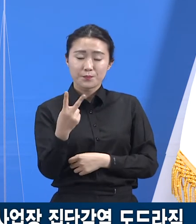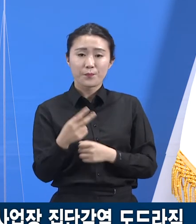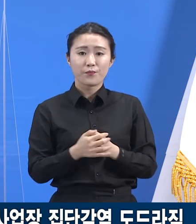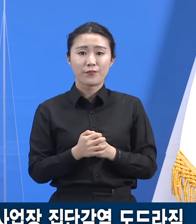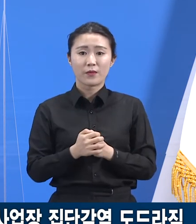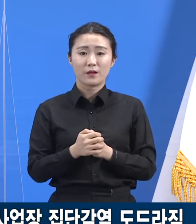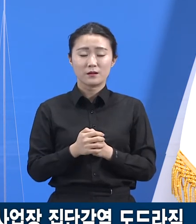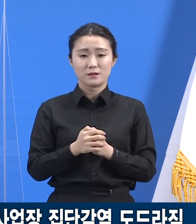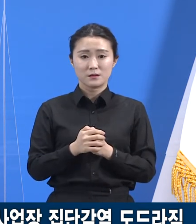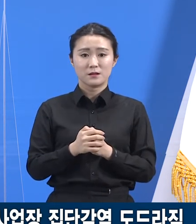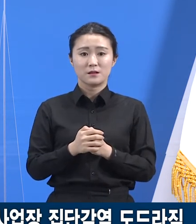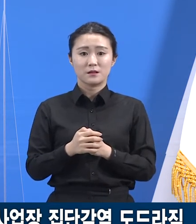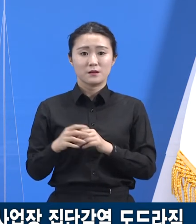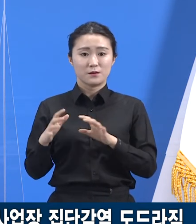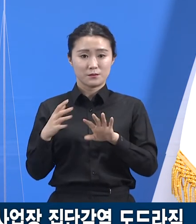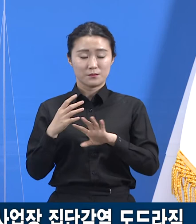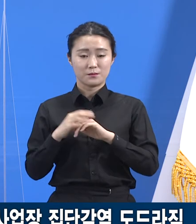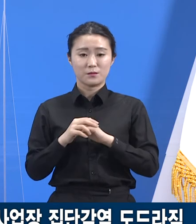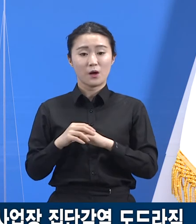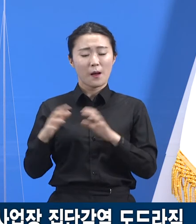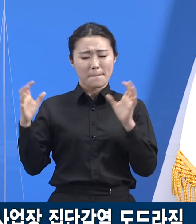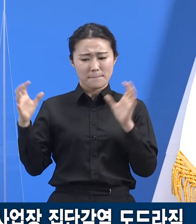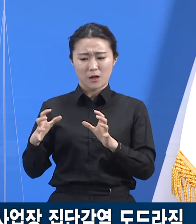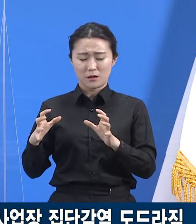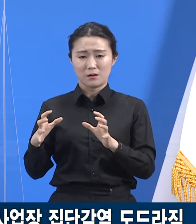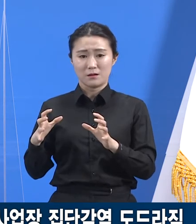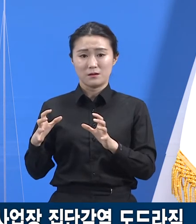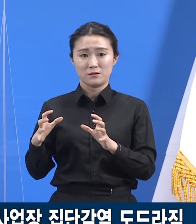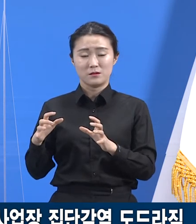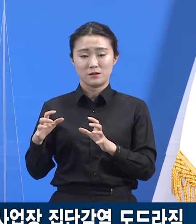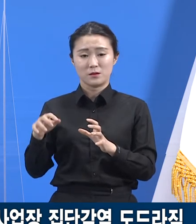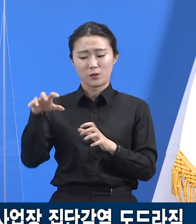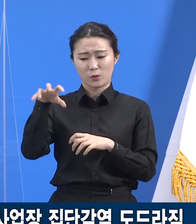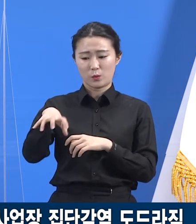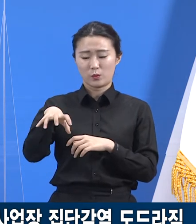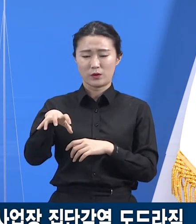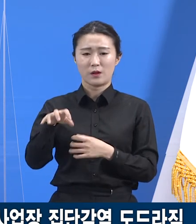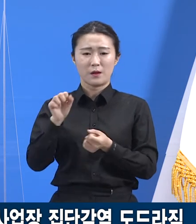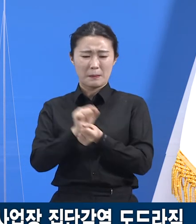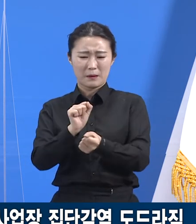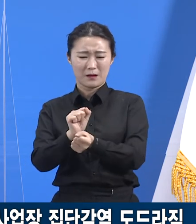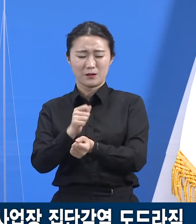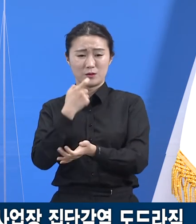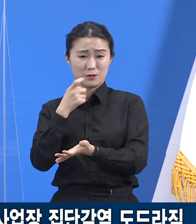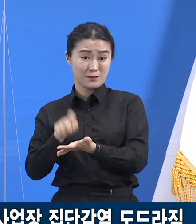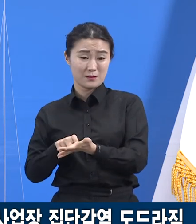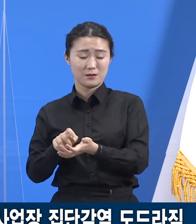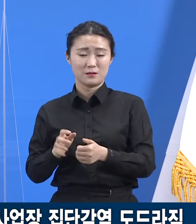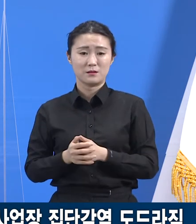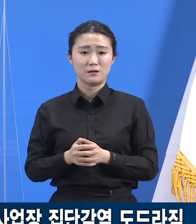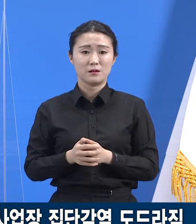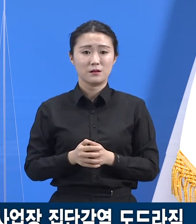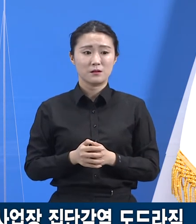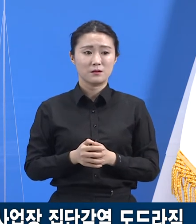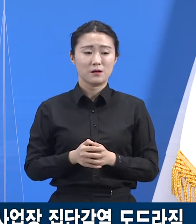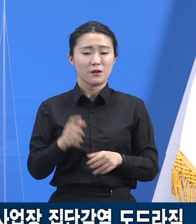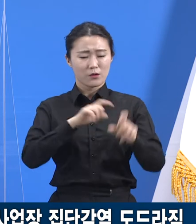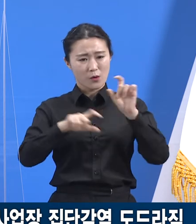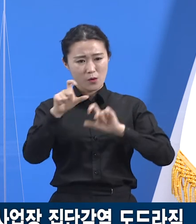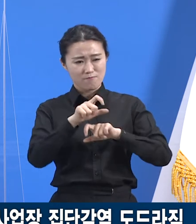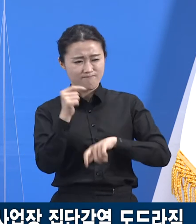속에 있습니다. 우리가 더 위험 인식을 높이고 방역 실천 능력을 강화해야 할 공간이 어디인지를